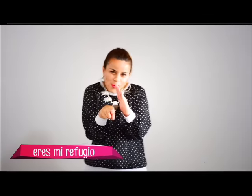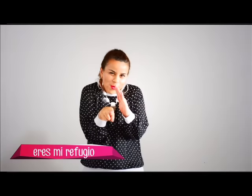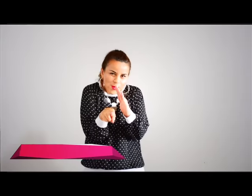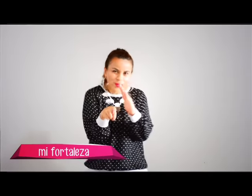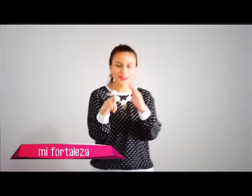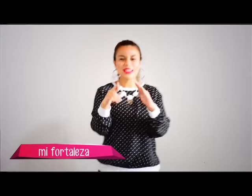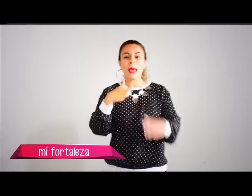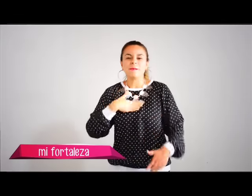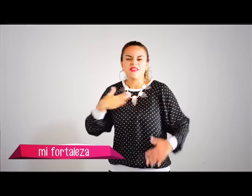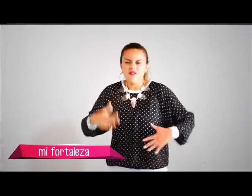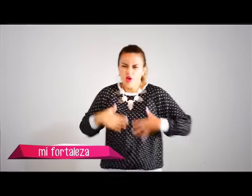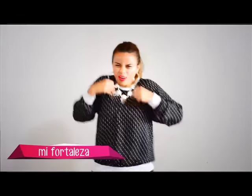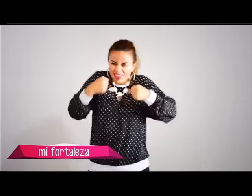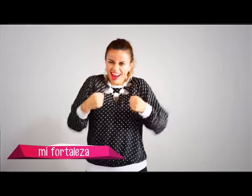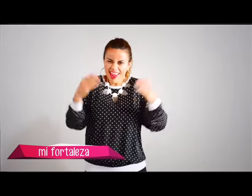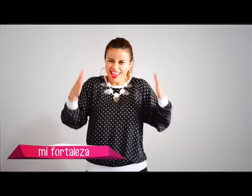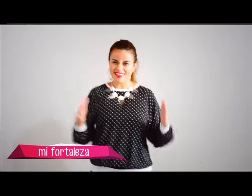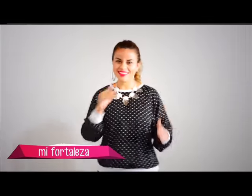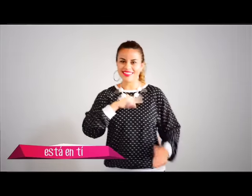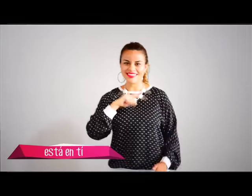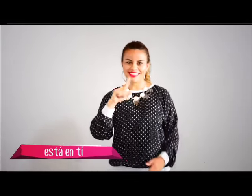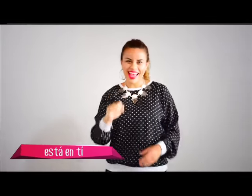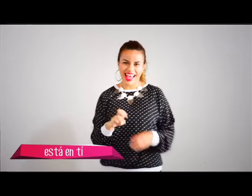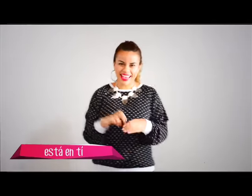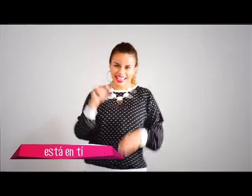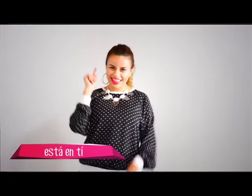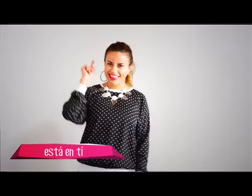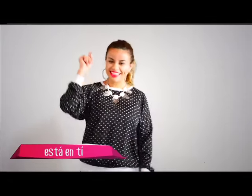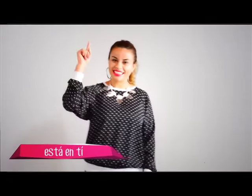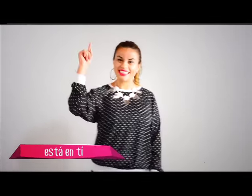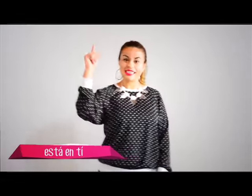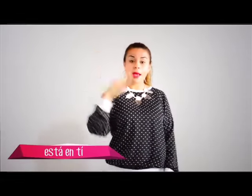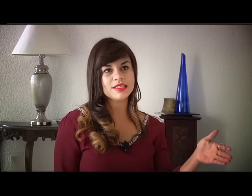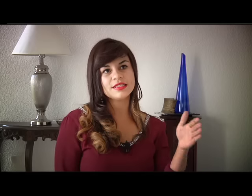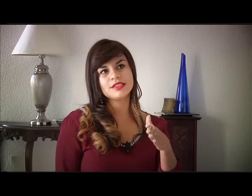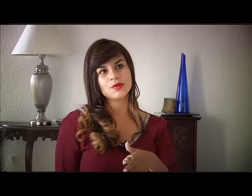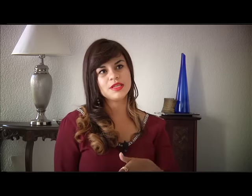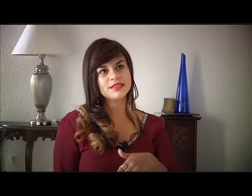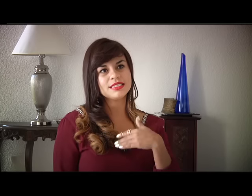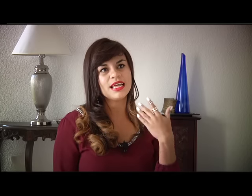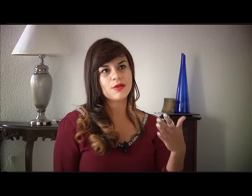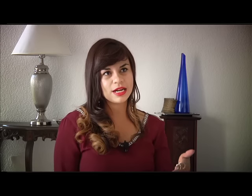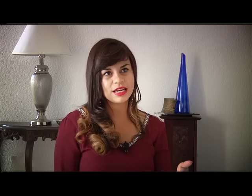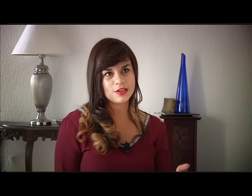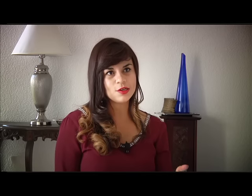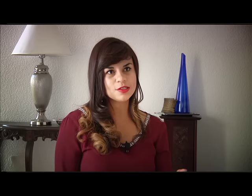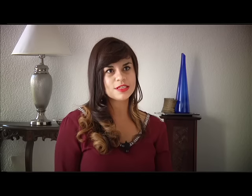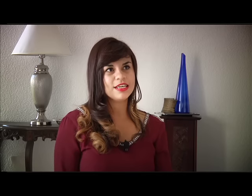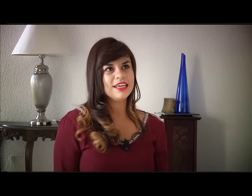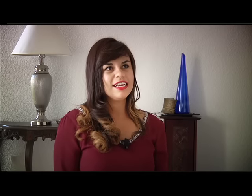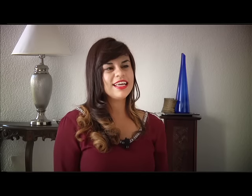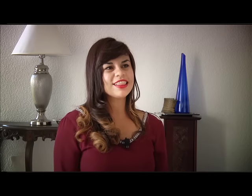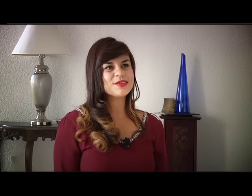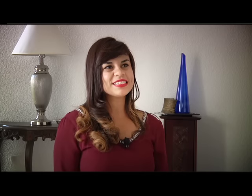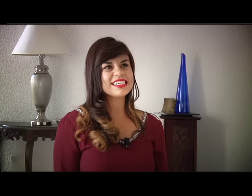Mi objetivo es poder enseñar a las personas oyentes y no oyentes a adorar a Dios, entonces